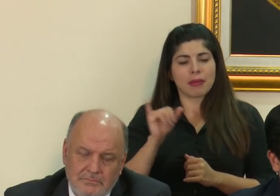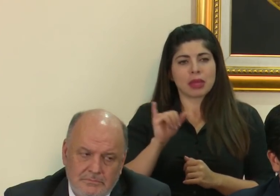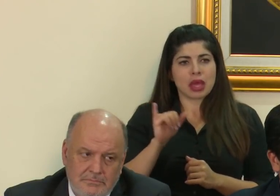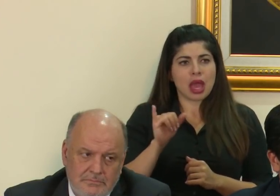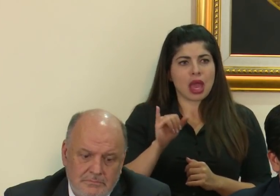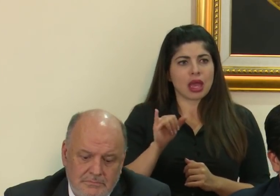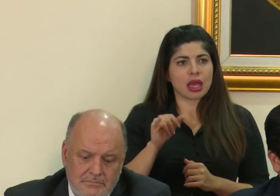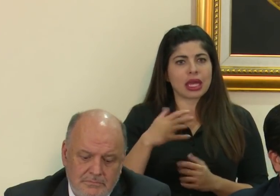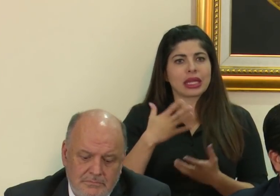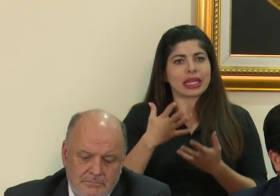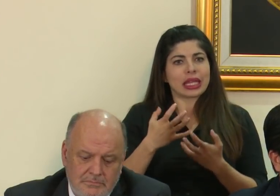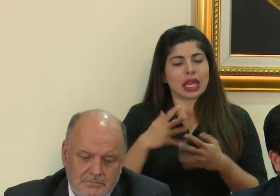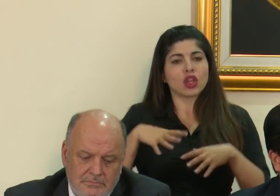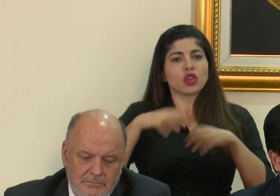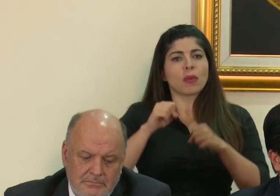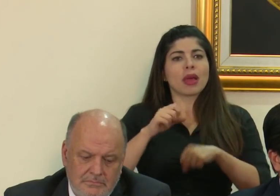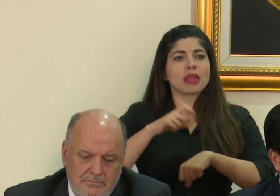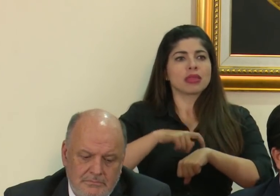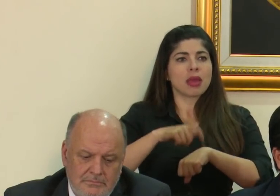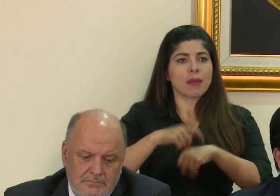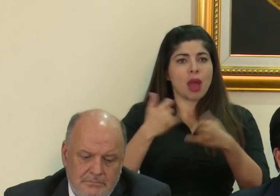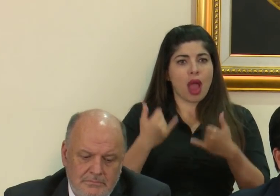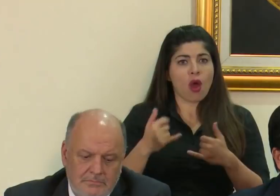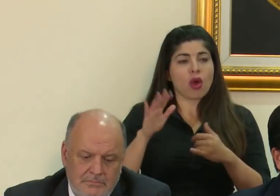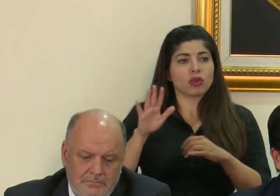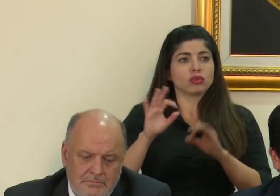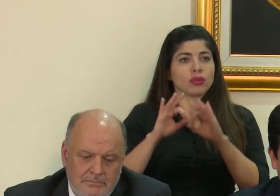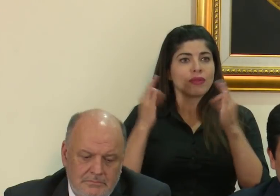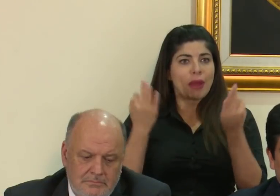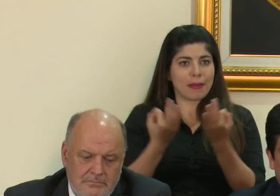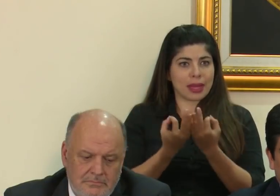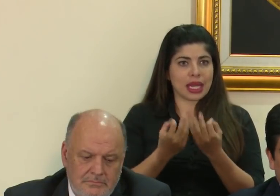desea tener tiempo ahora con su familia